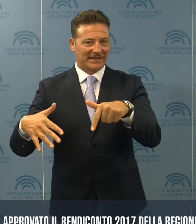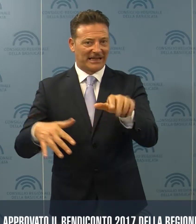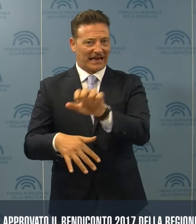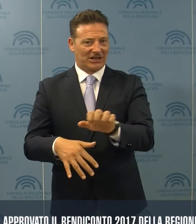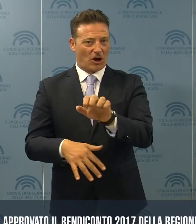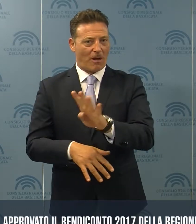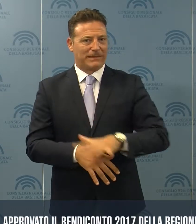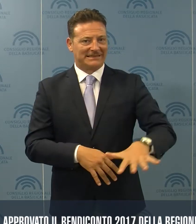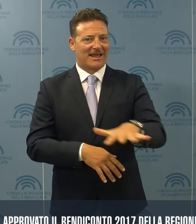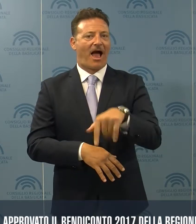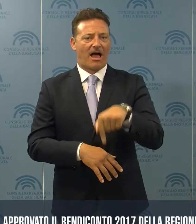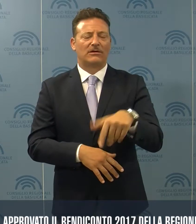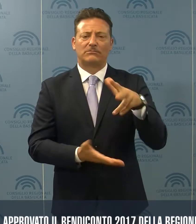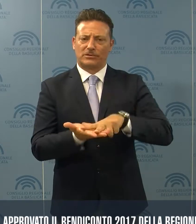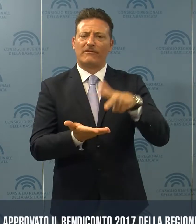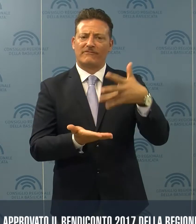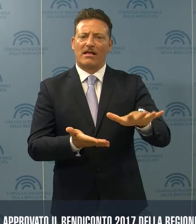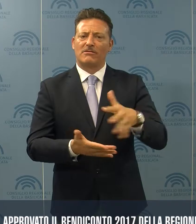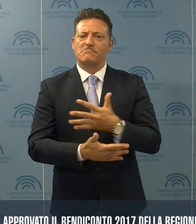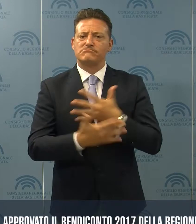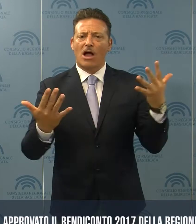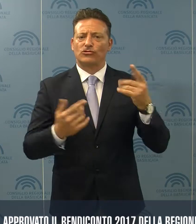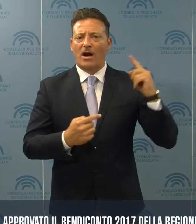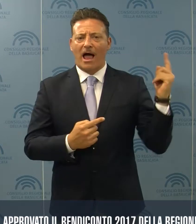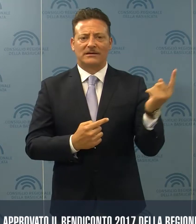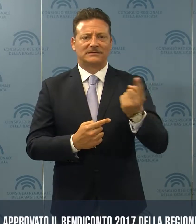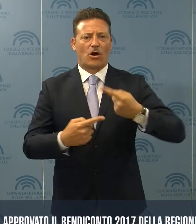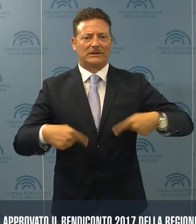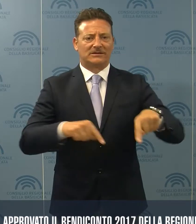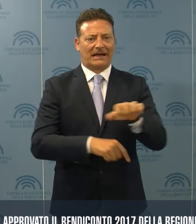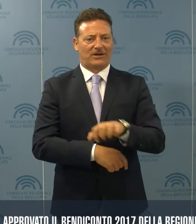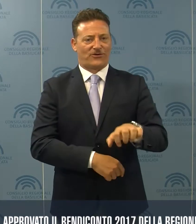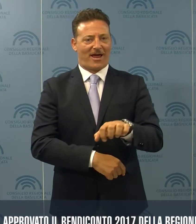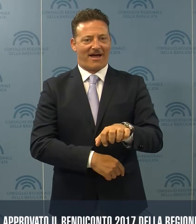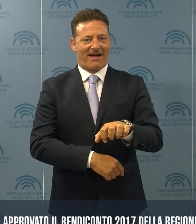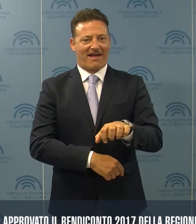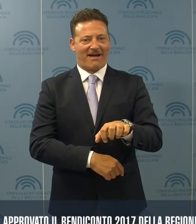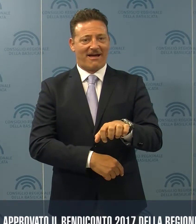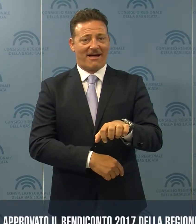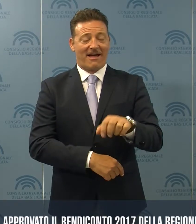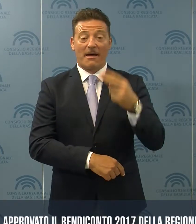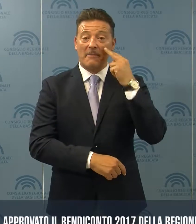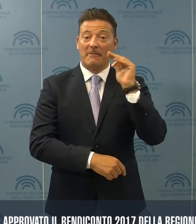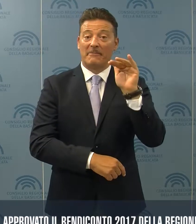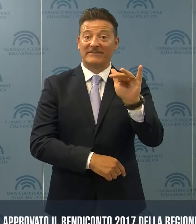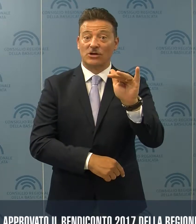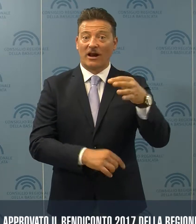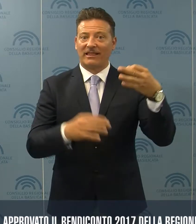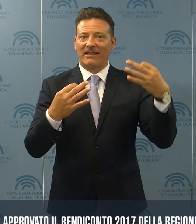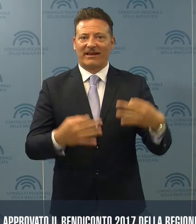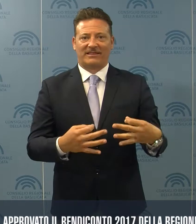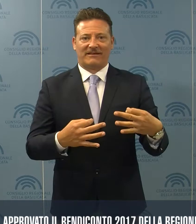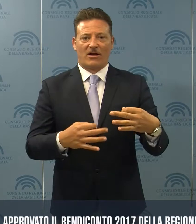regione è stato approvato a maggioranza dal Consiglio regionale. Le previsioni definitive